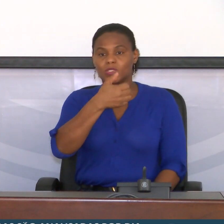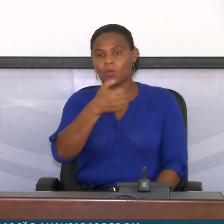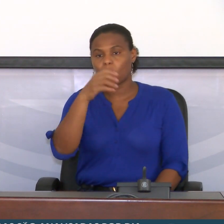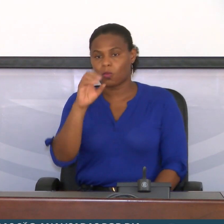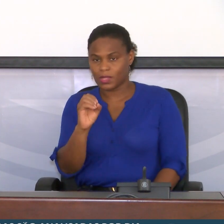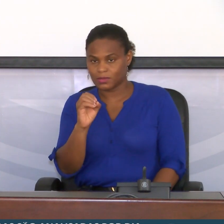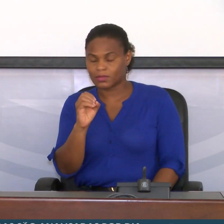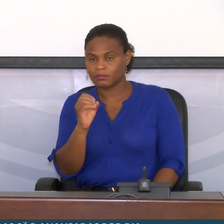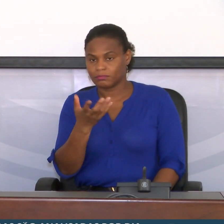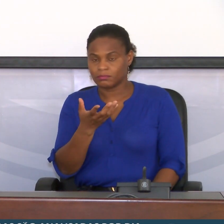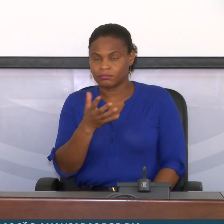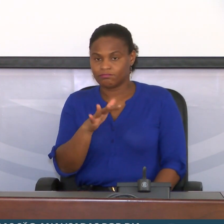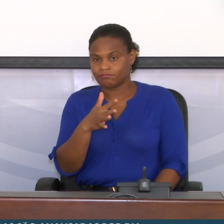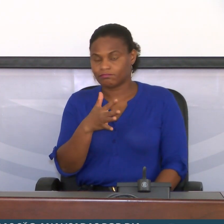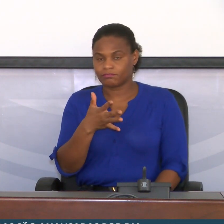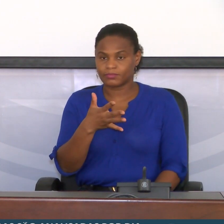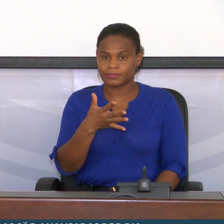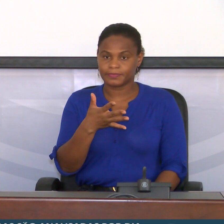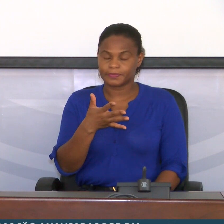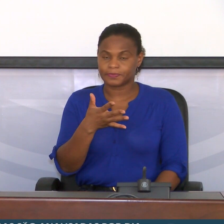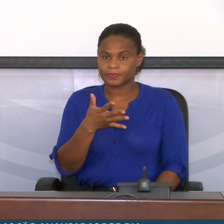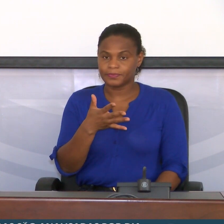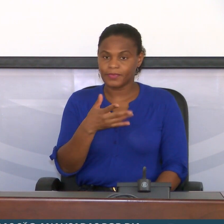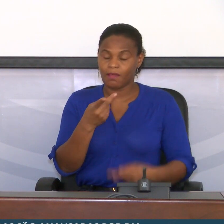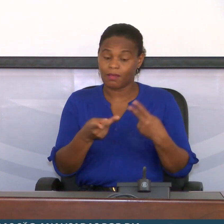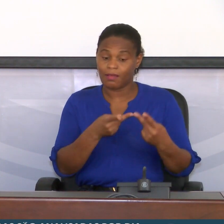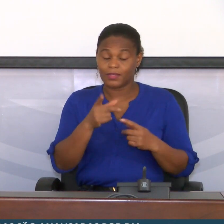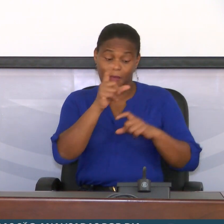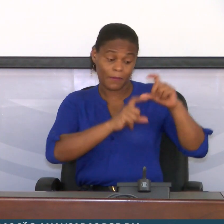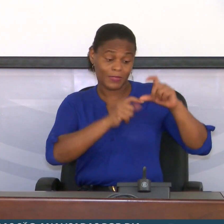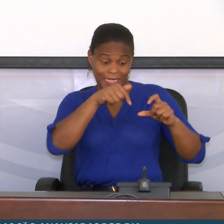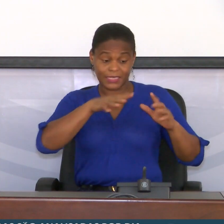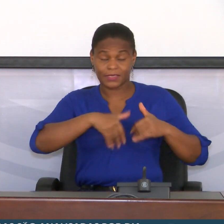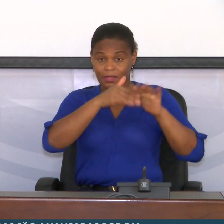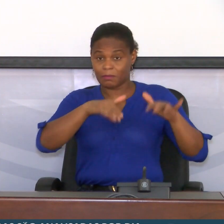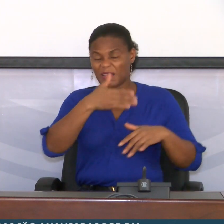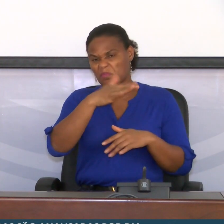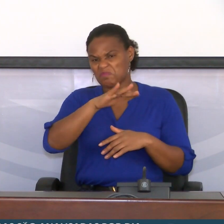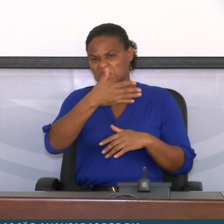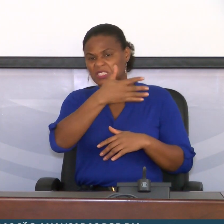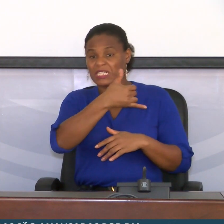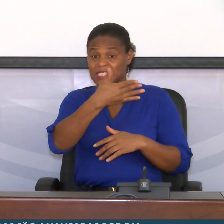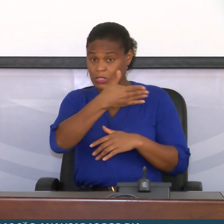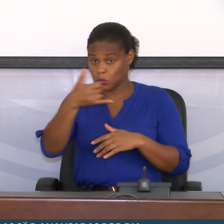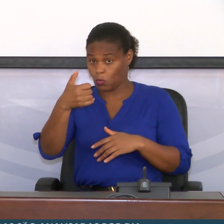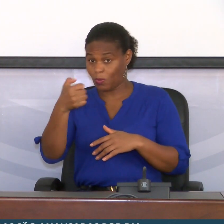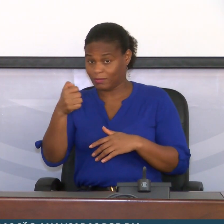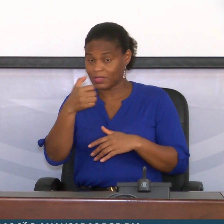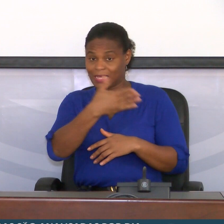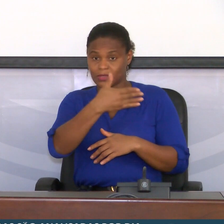amostras aqui na praia e também um número